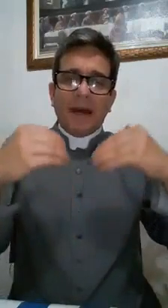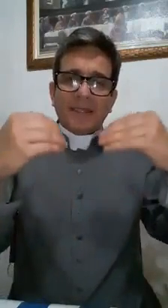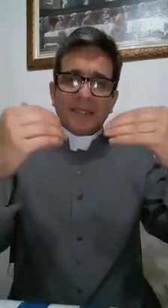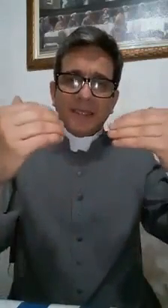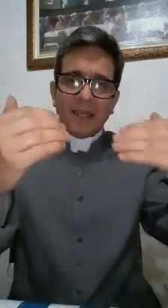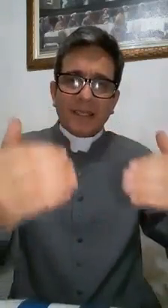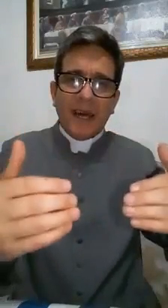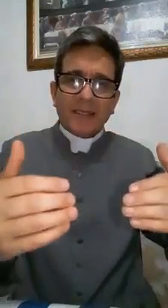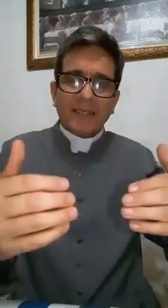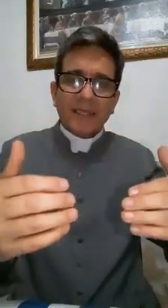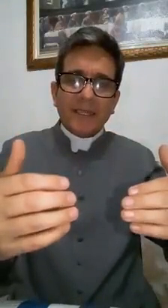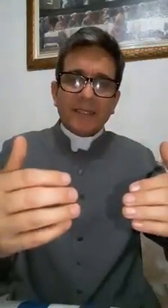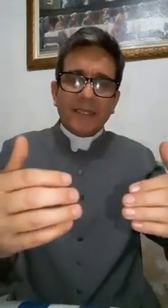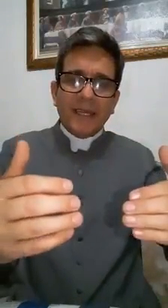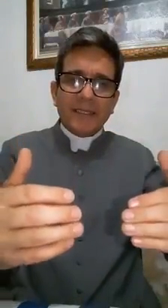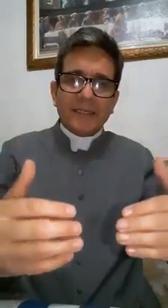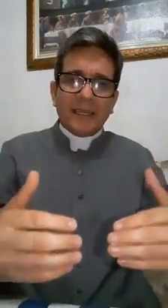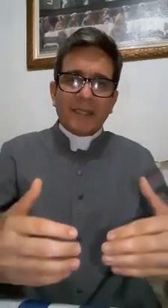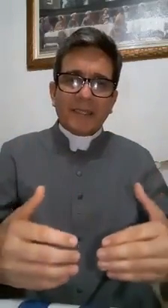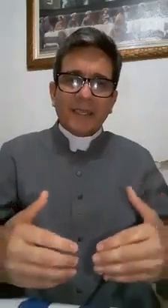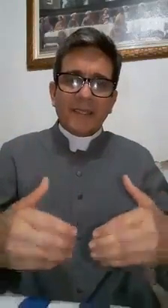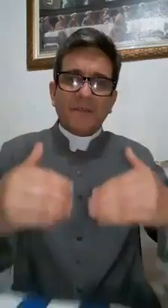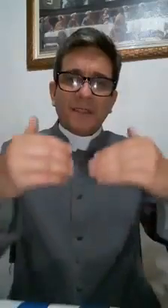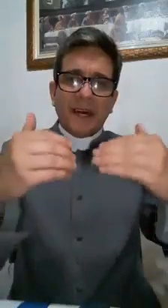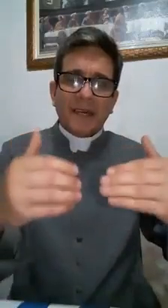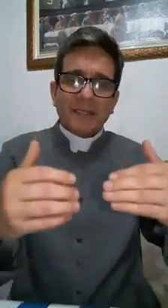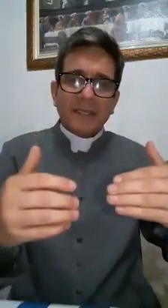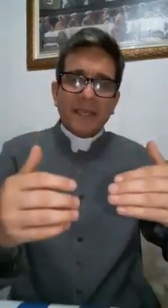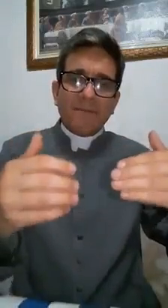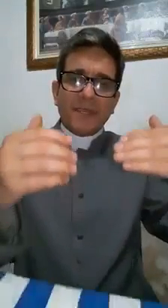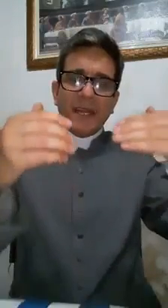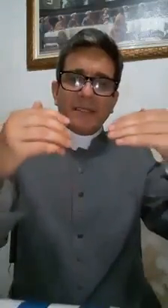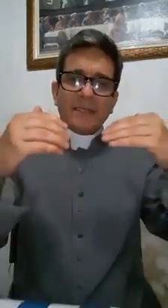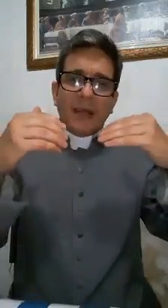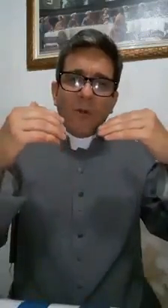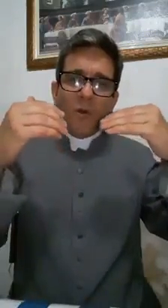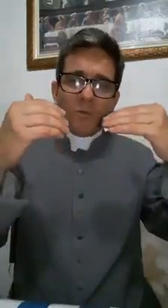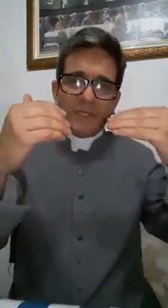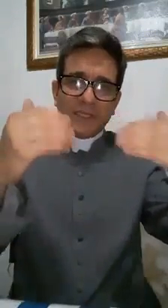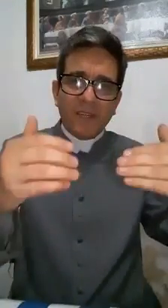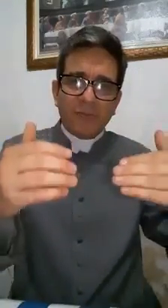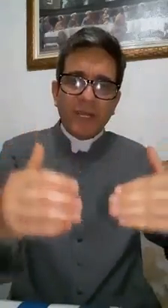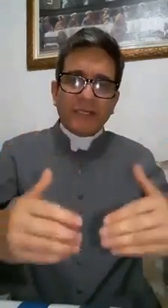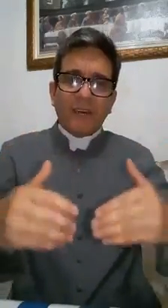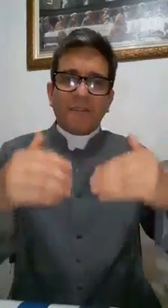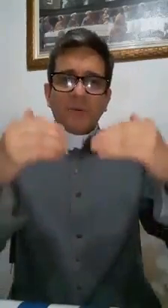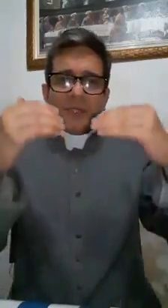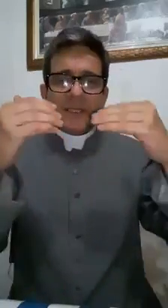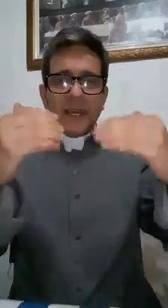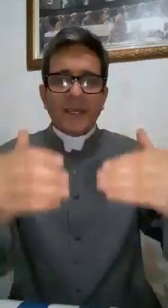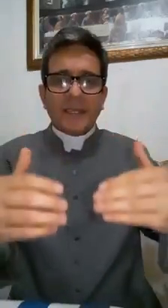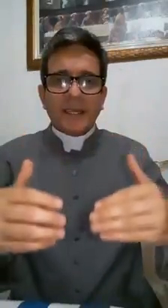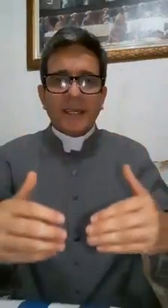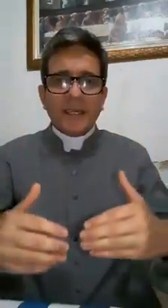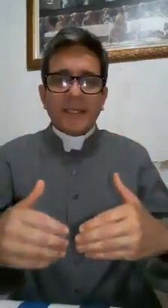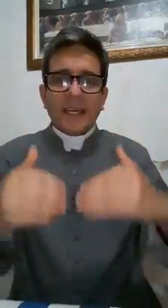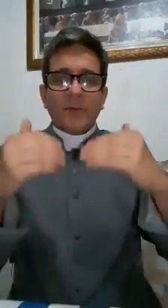imparcialidade, diante da seletividade, diante da corrupção, da falta de ética e da